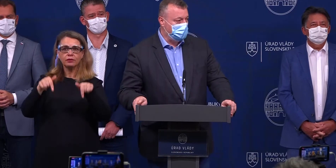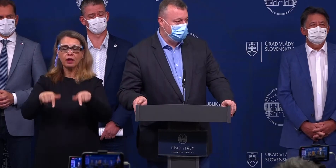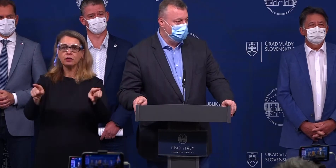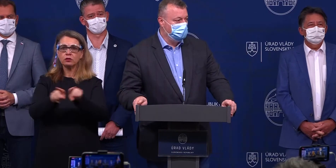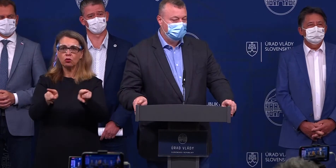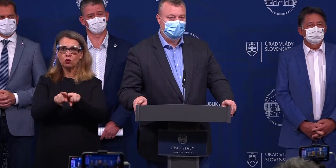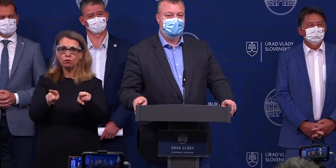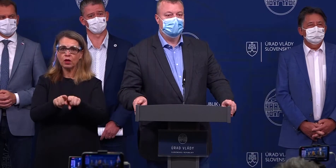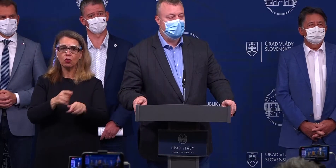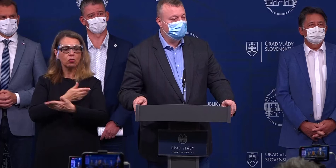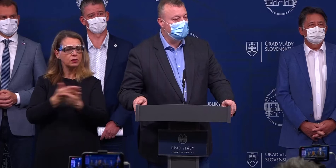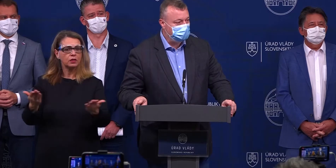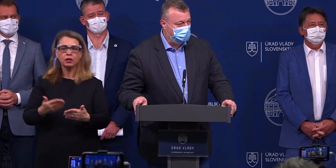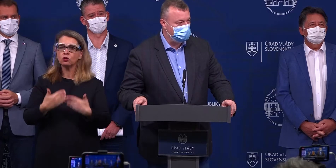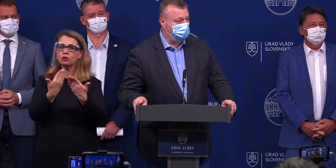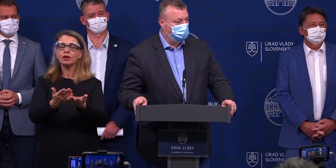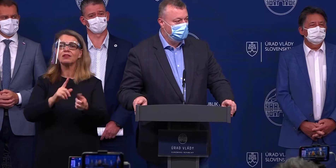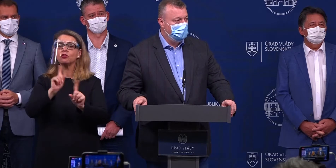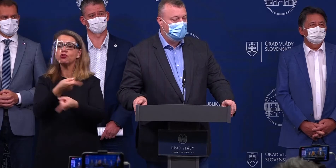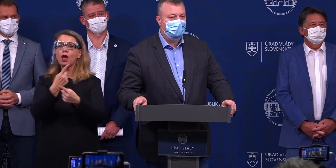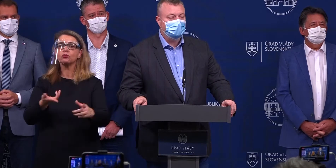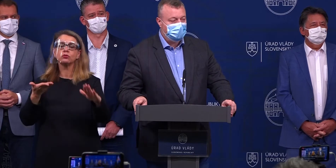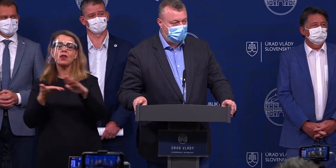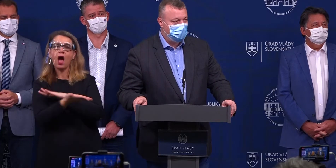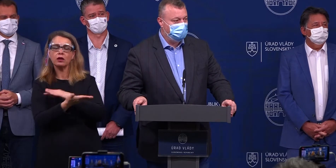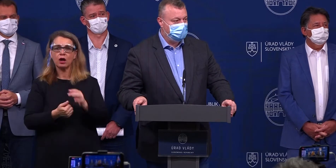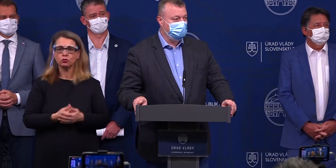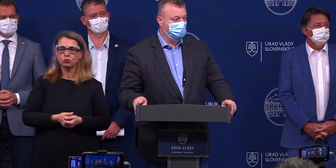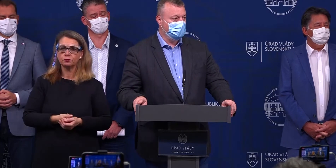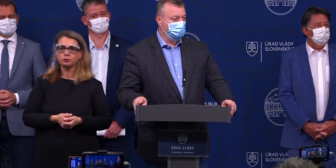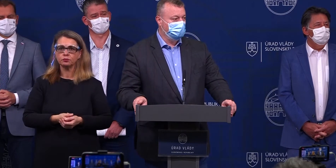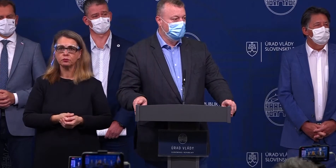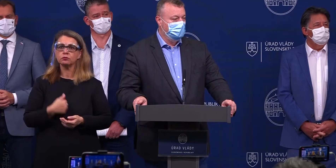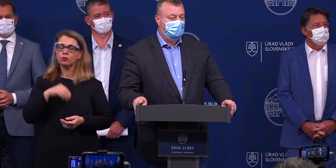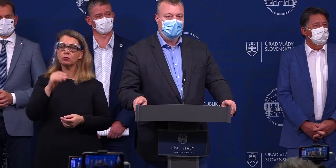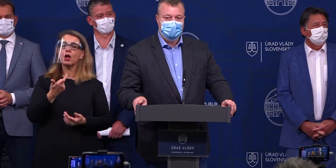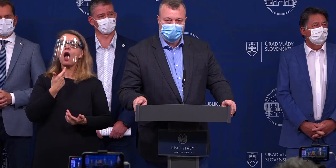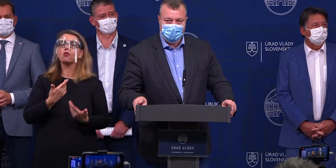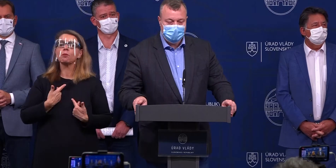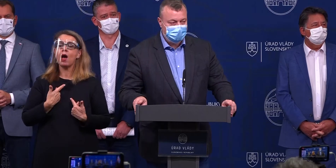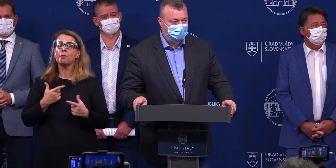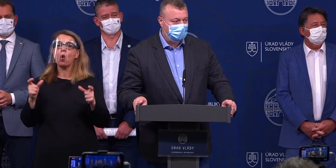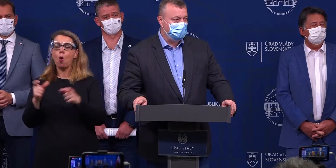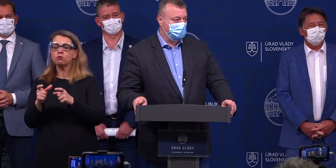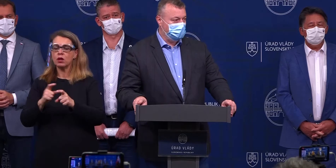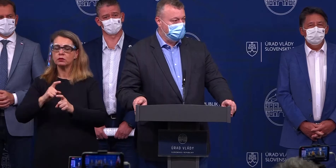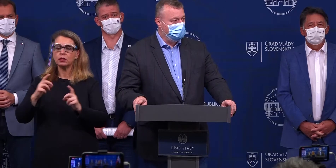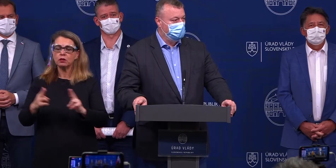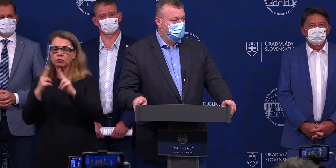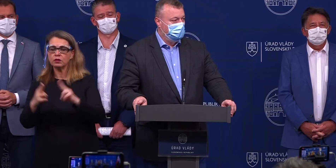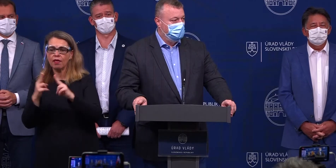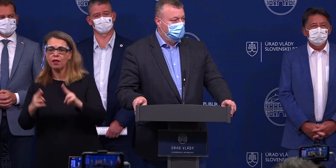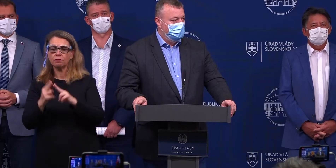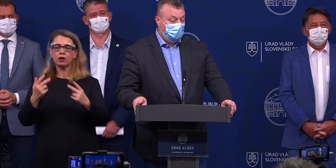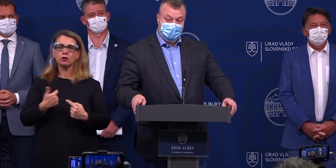krízového štábu nedal žiadnu alternatívu. Ako teda máme obmedziť mobilitu? Ako máme obmedziť stretávania sa?